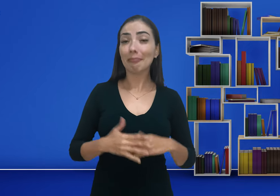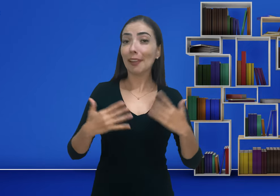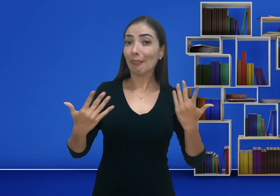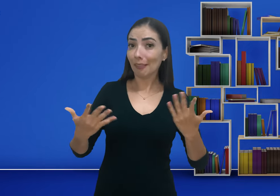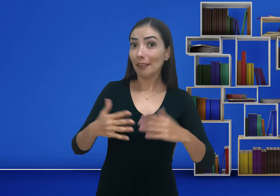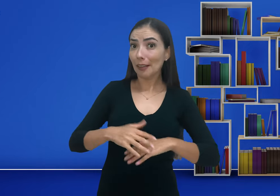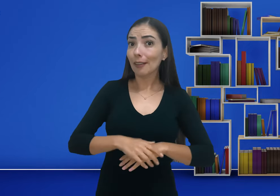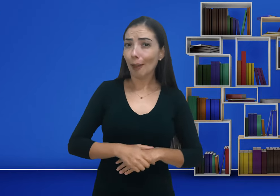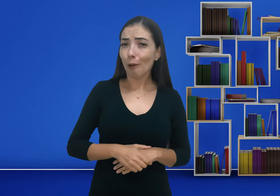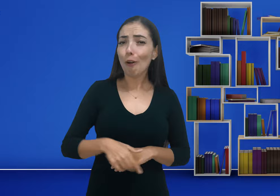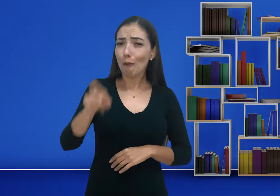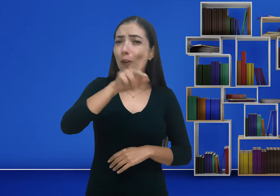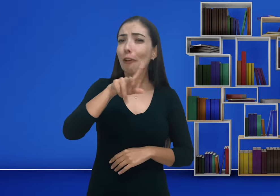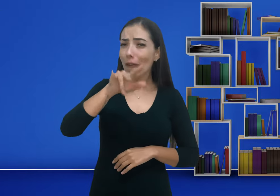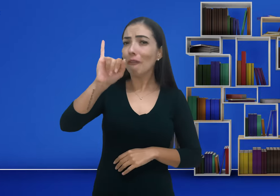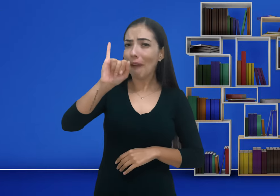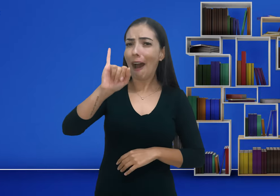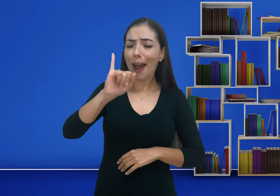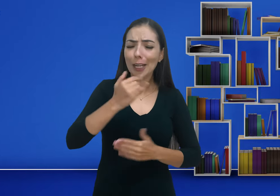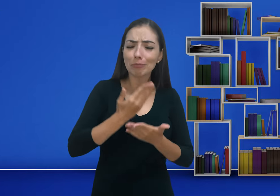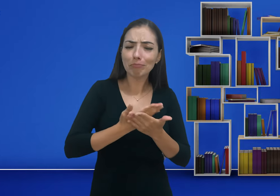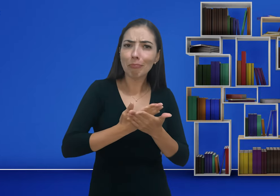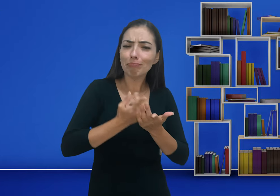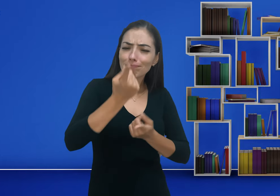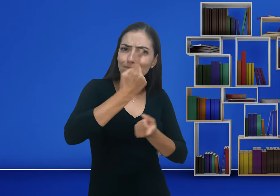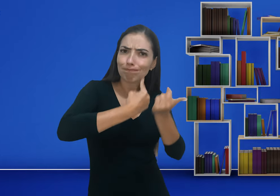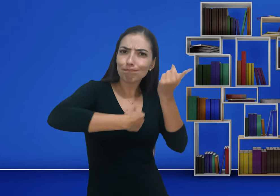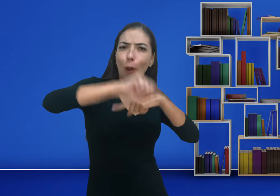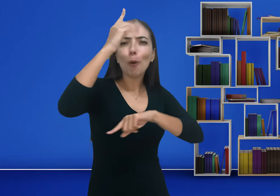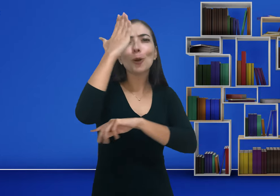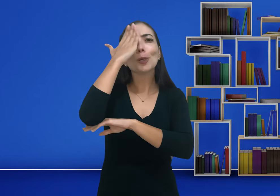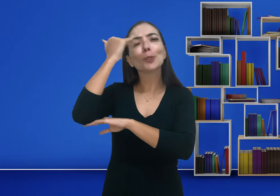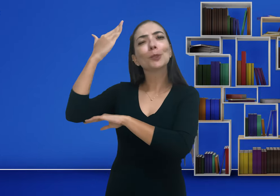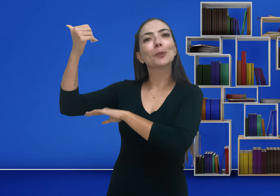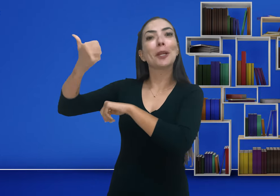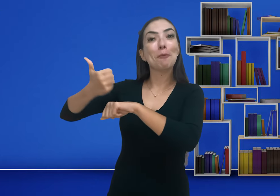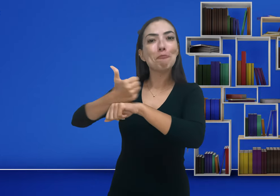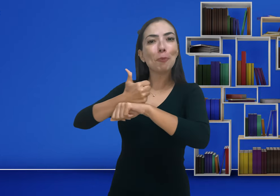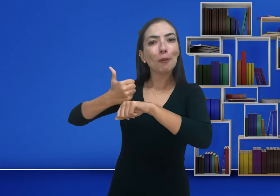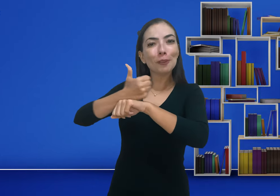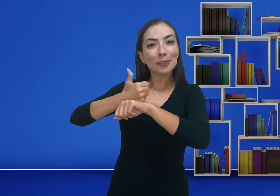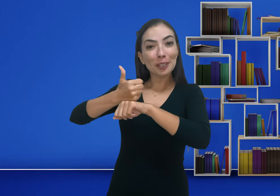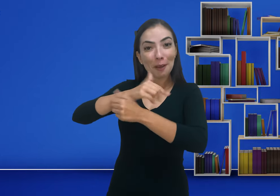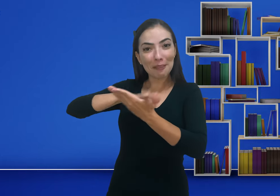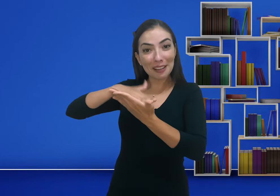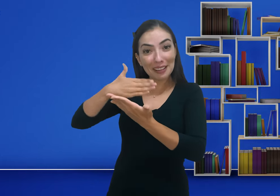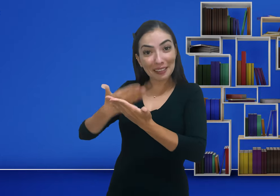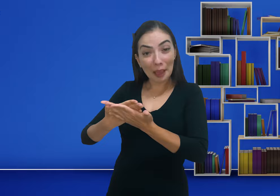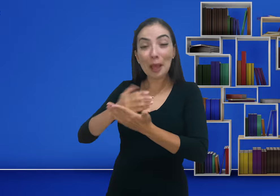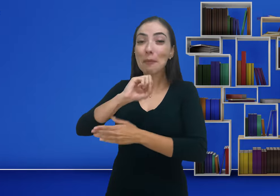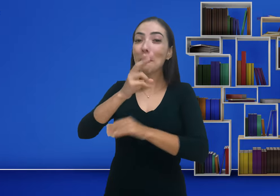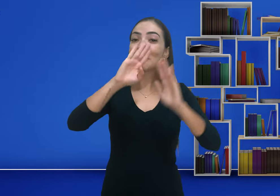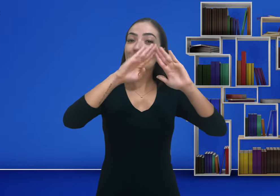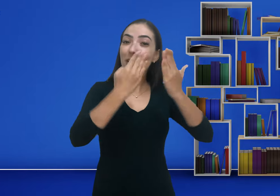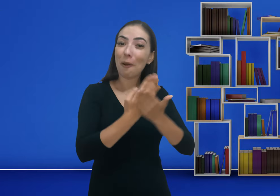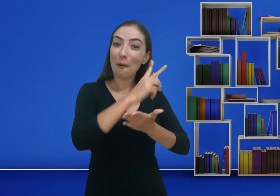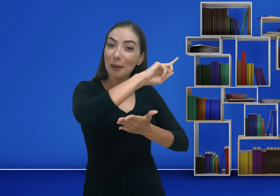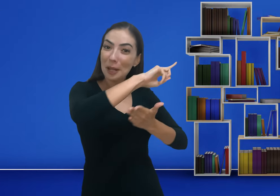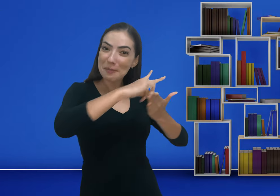Então, com os seus estudos, você vai prosperar. Vai se tornar famoso na área da Libras. Para trabalhar como tradutor